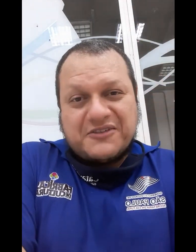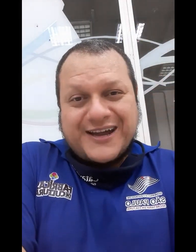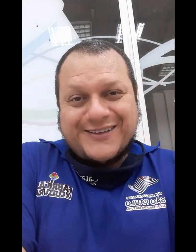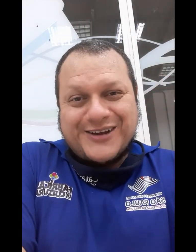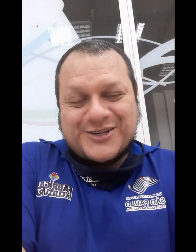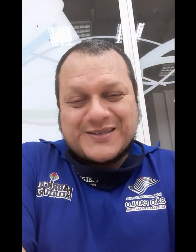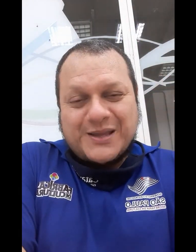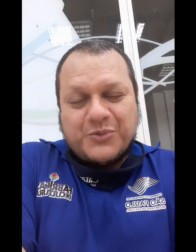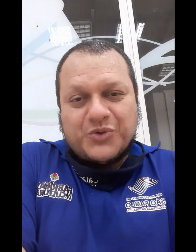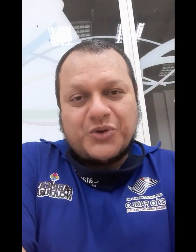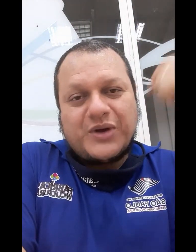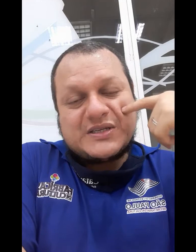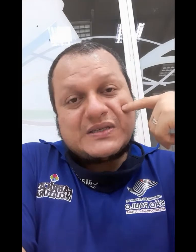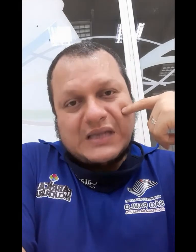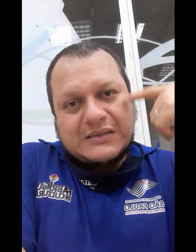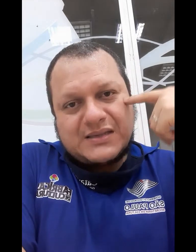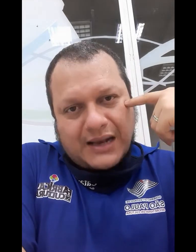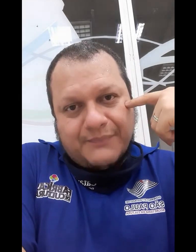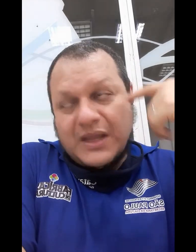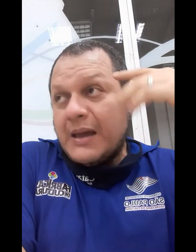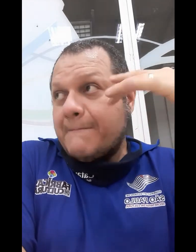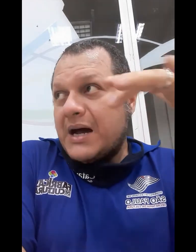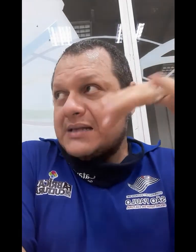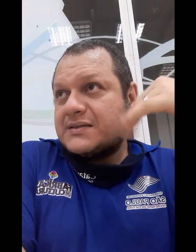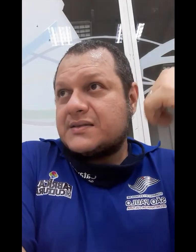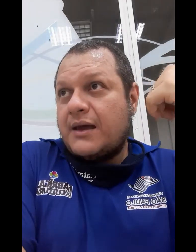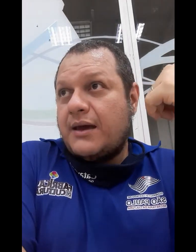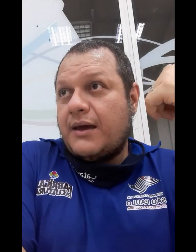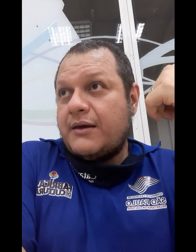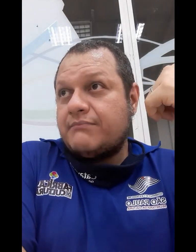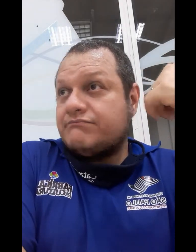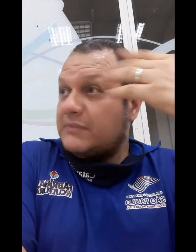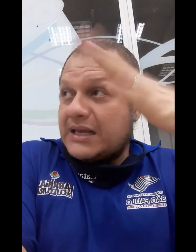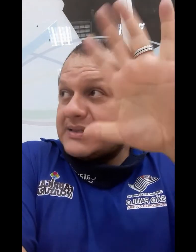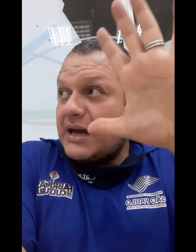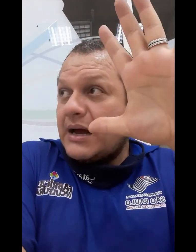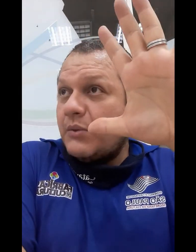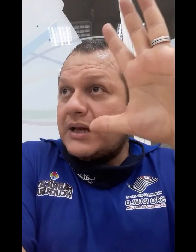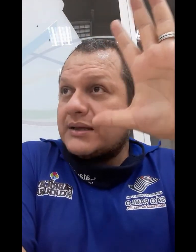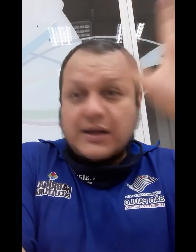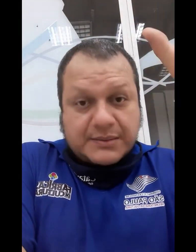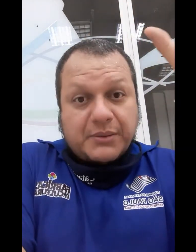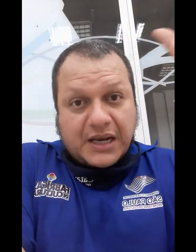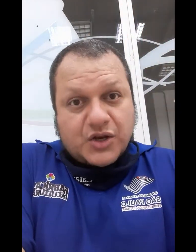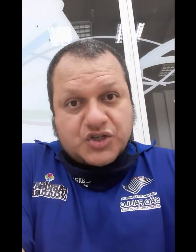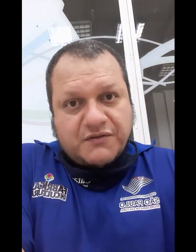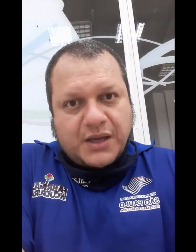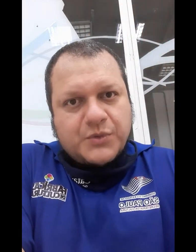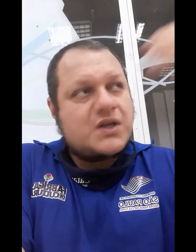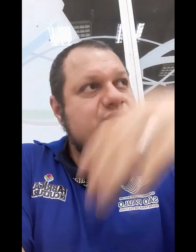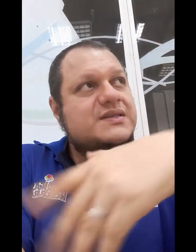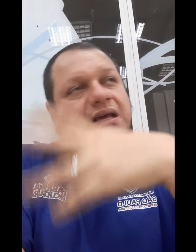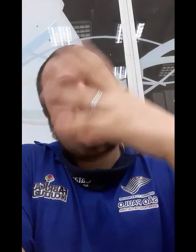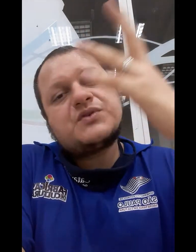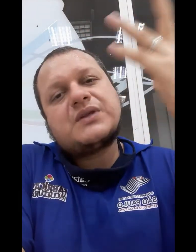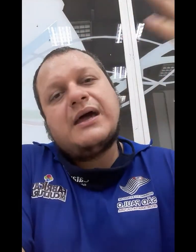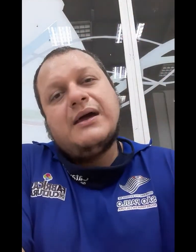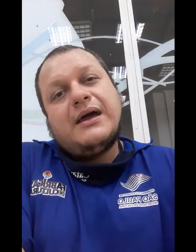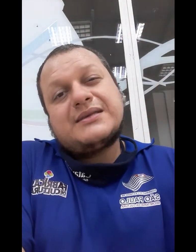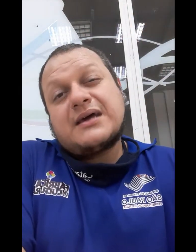ficar durante esse tempo todo à distância lá. Mas nessa aula aqui, nessa primeira que nós tivemos, nós fizemos, né? Essa